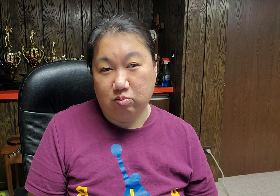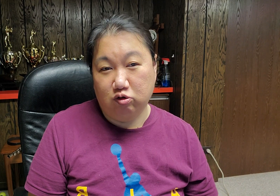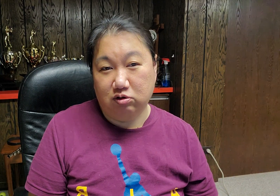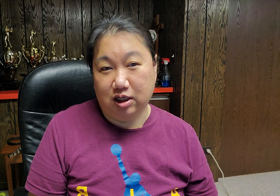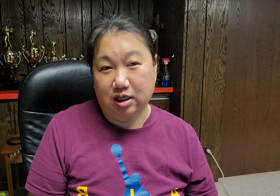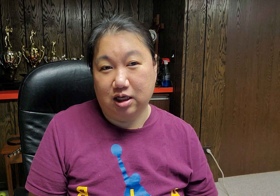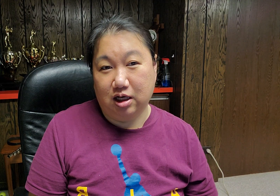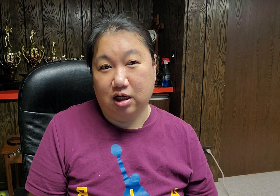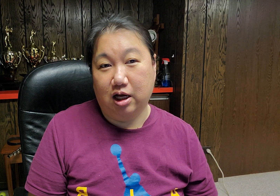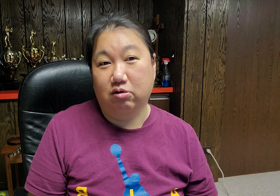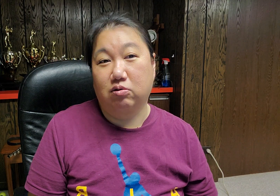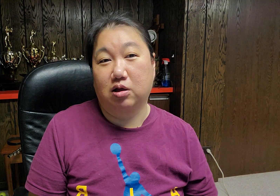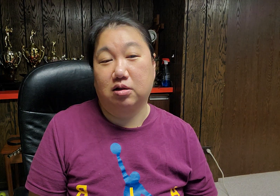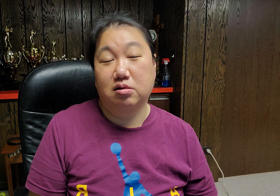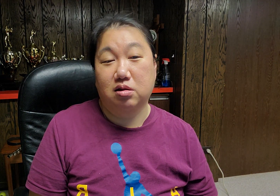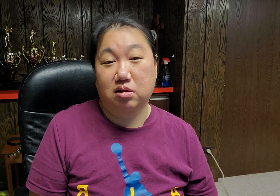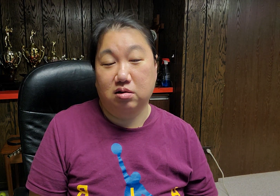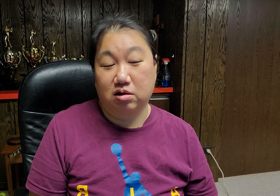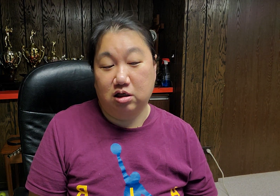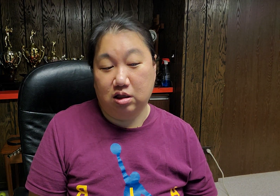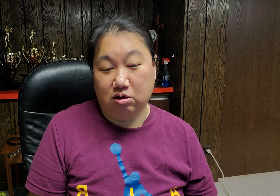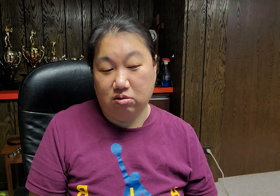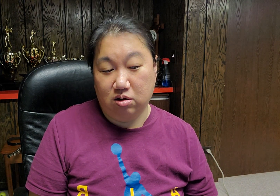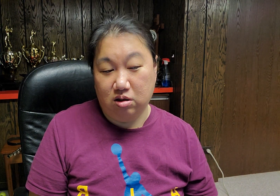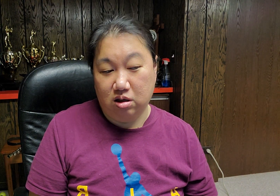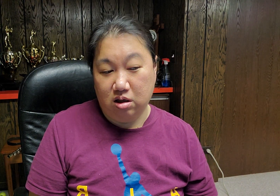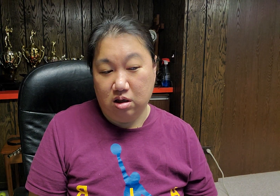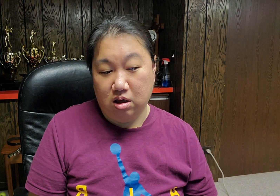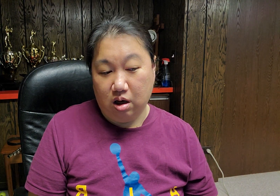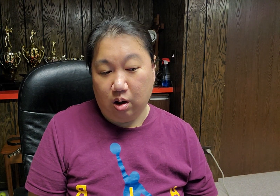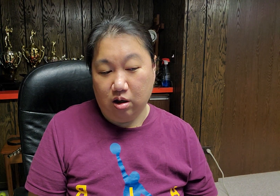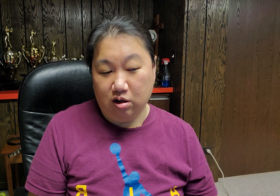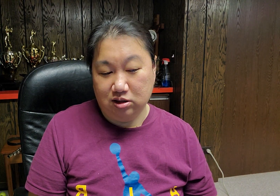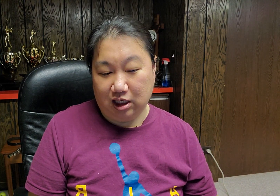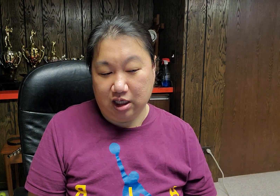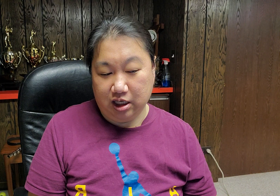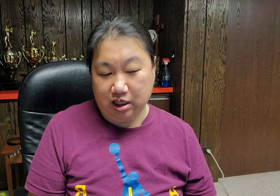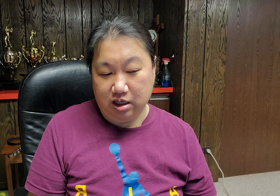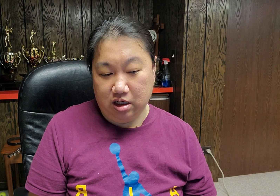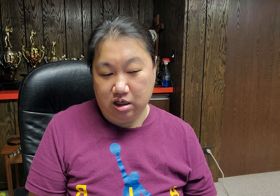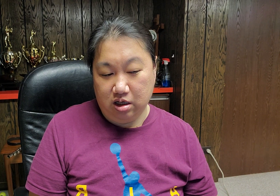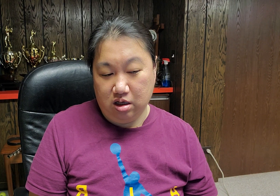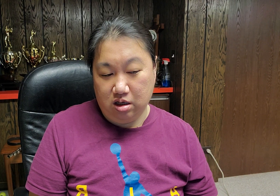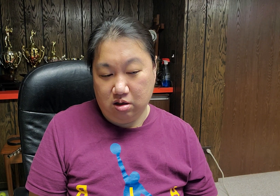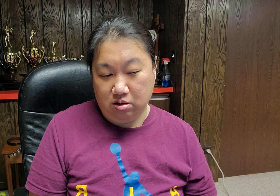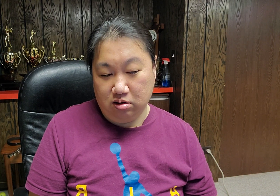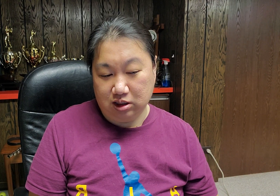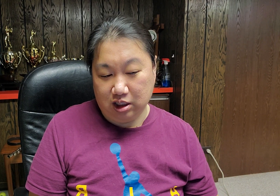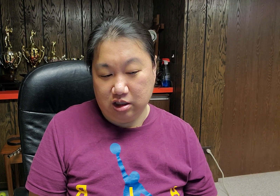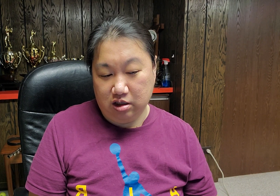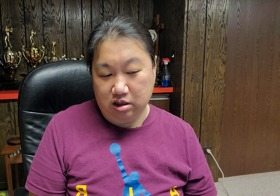모두가 알고 있는 대로 언어장애가 언어장애를